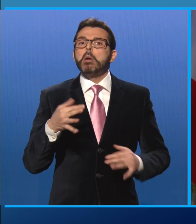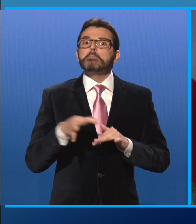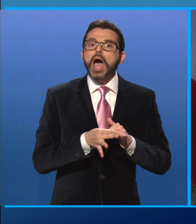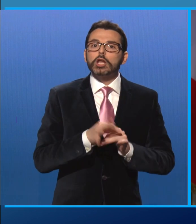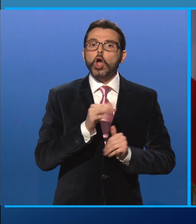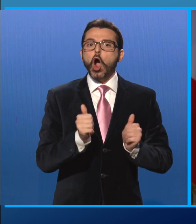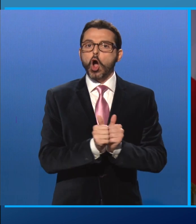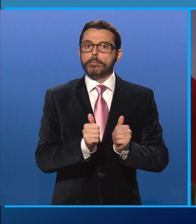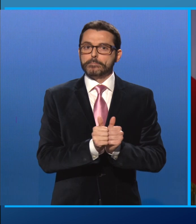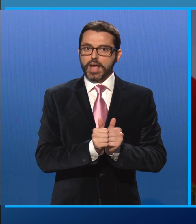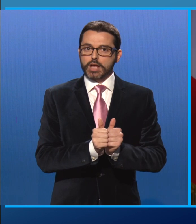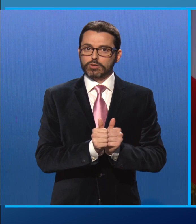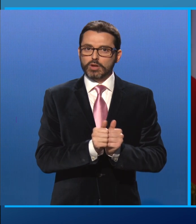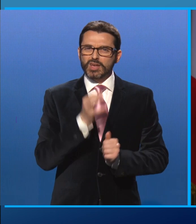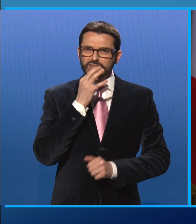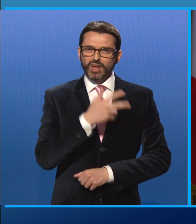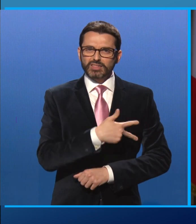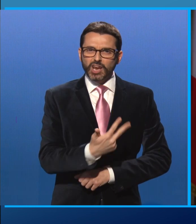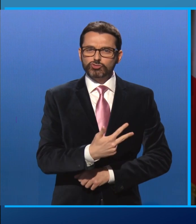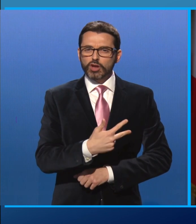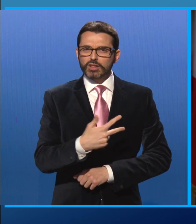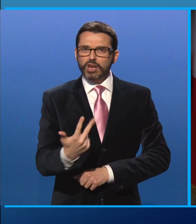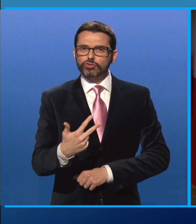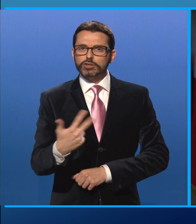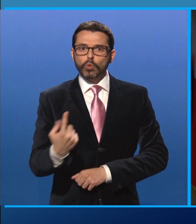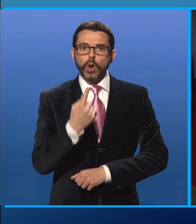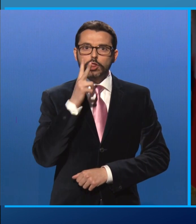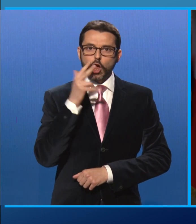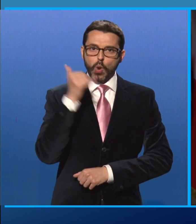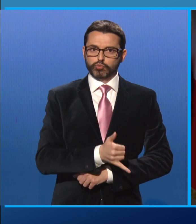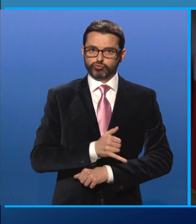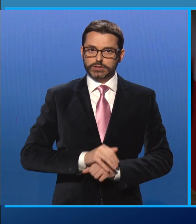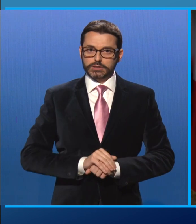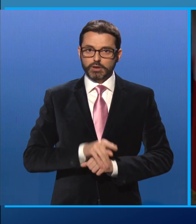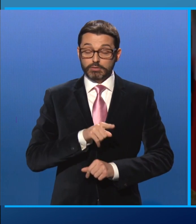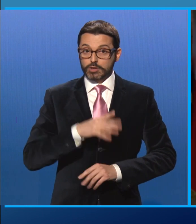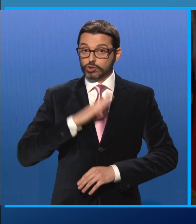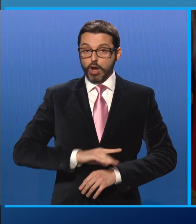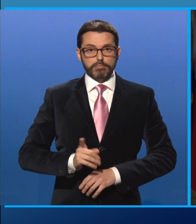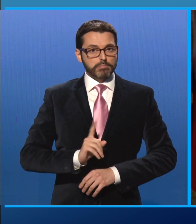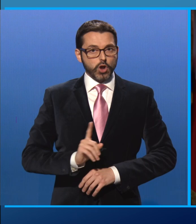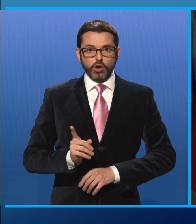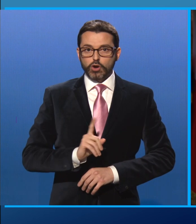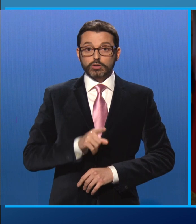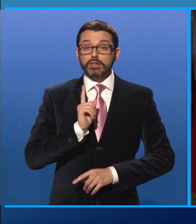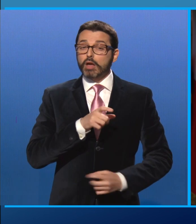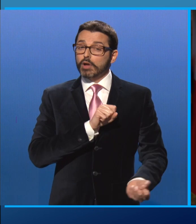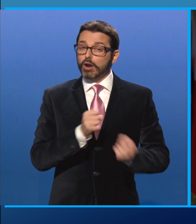Vuol dire una vittima ogni tre giorni, un fenomeno insopportabile, che va combattuto e sradicato